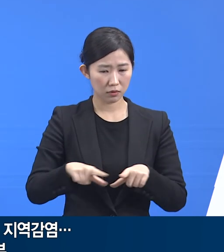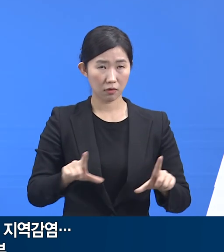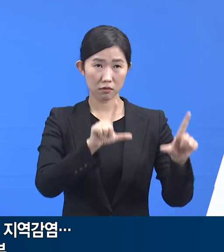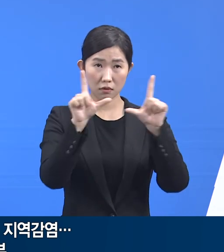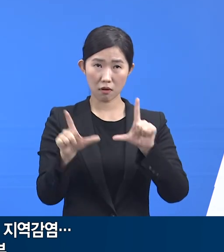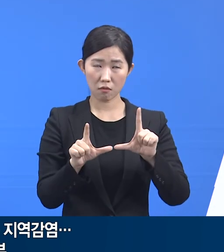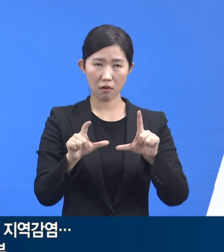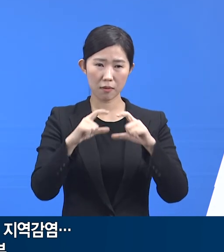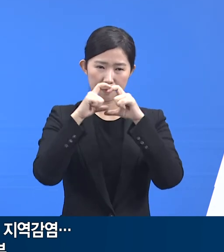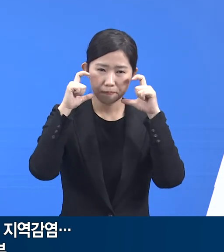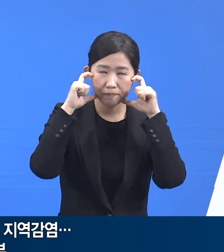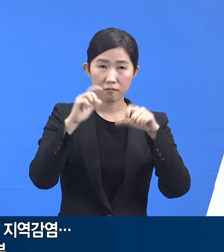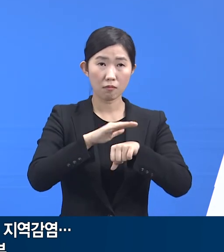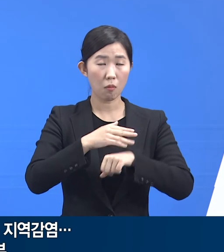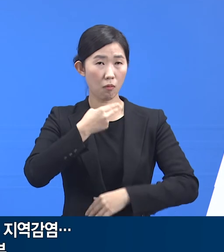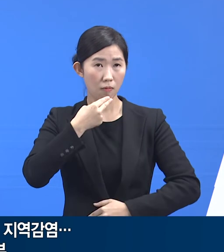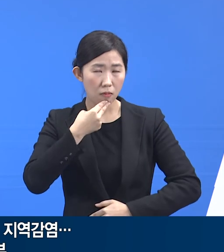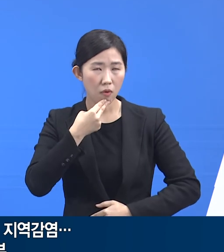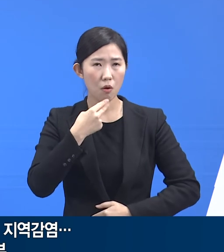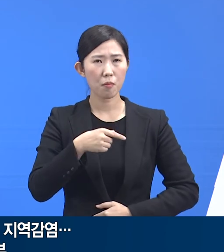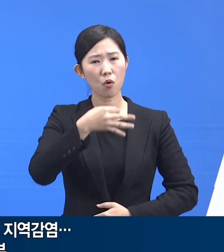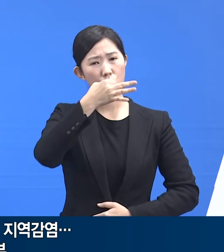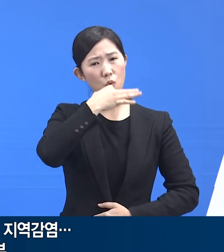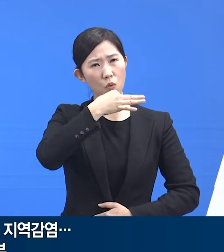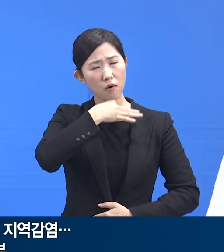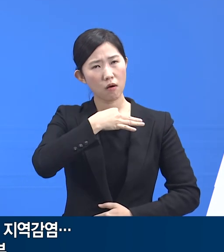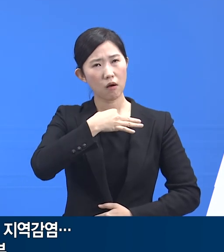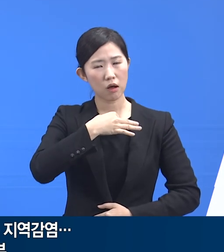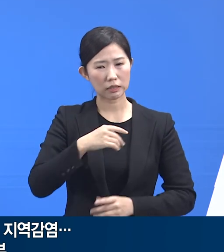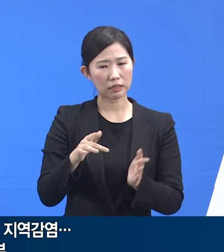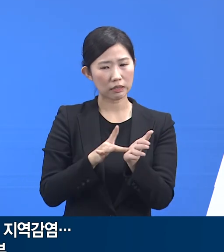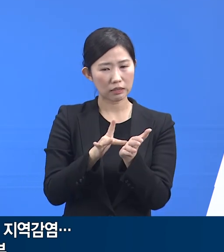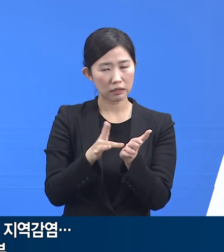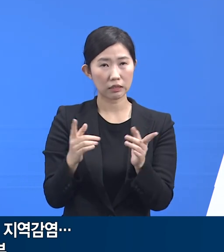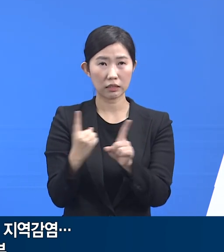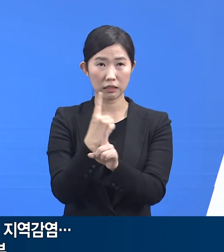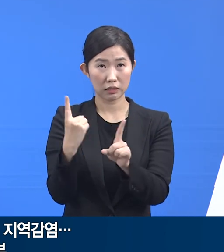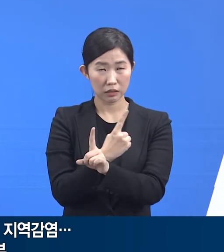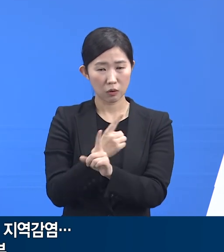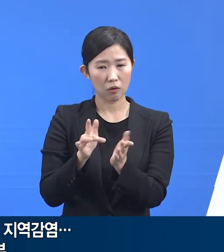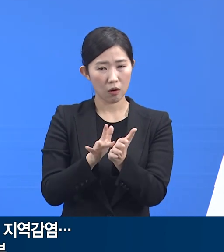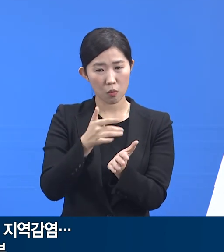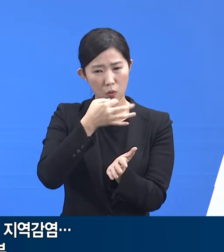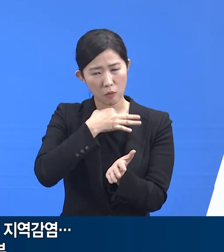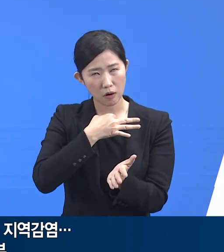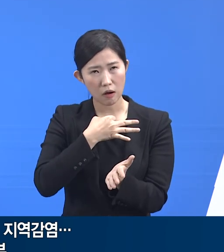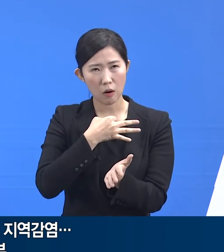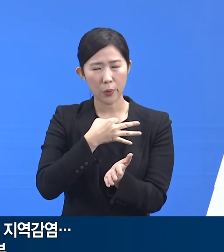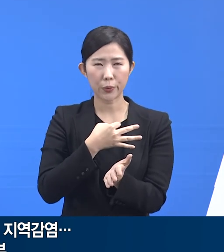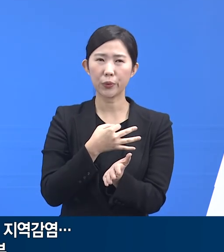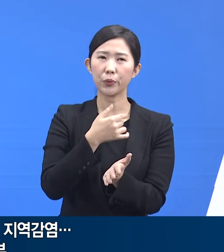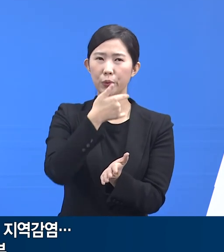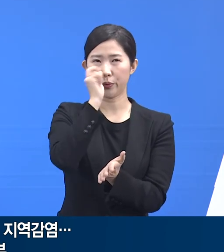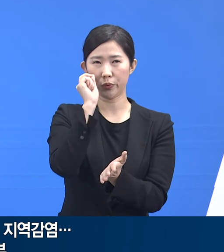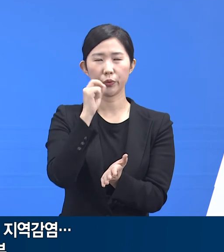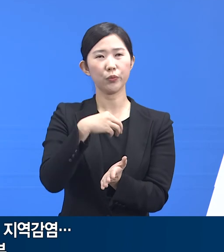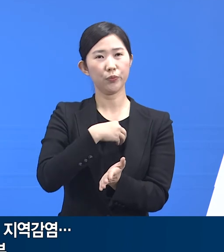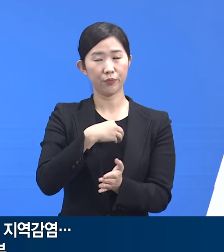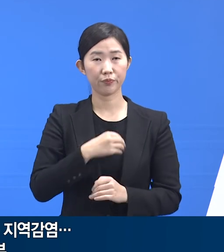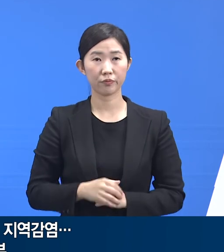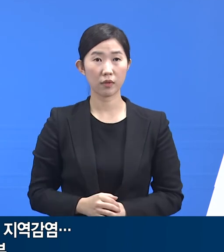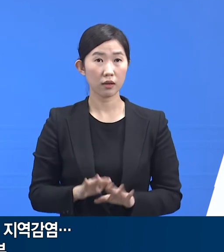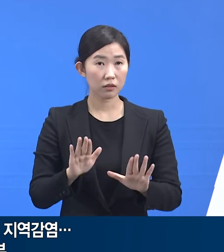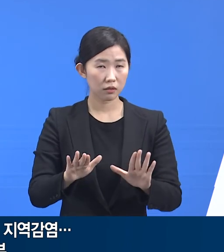그 효과가 우리의 예상만큼 일찍 나타나지 않을 수 있습니다. 연말연시가 가까워질수록 오랜만에